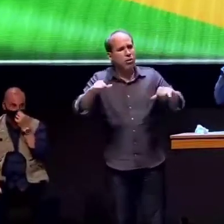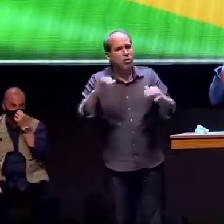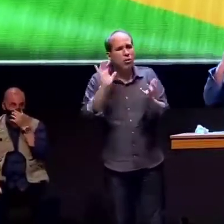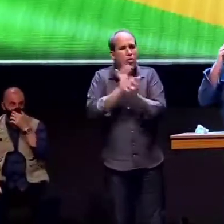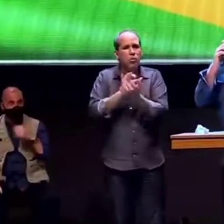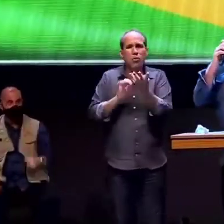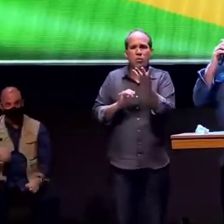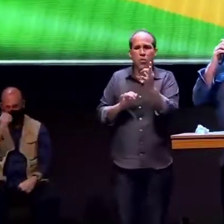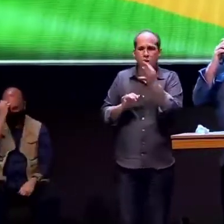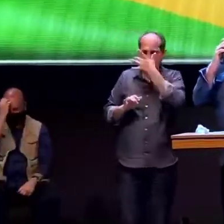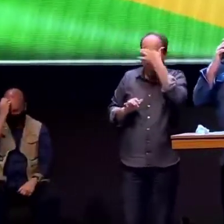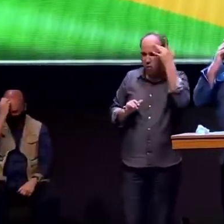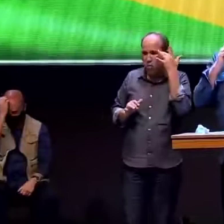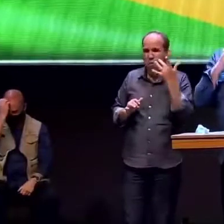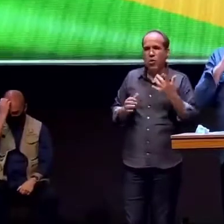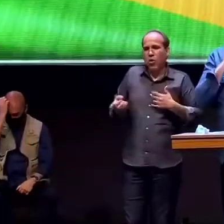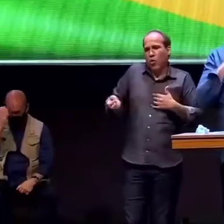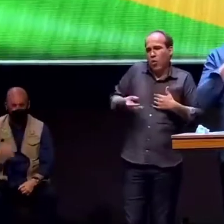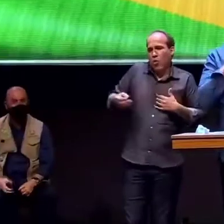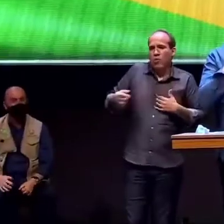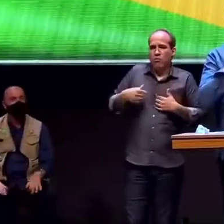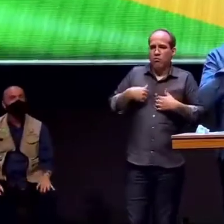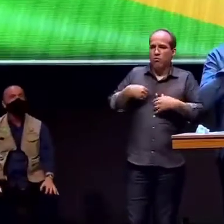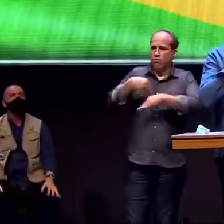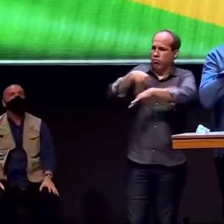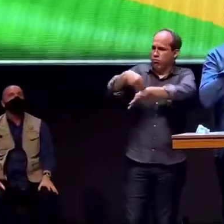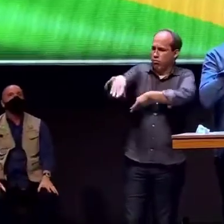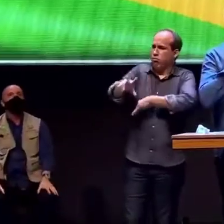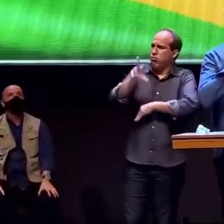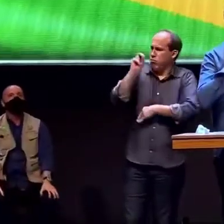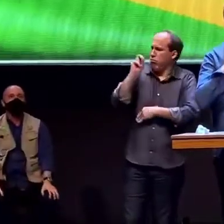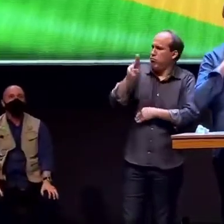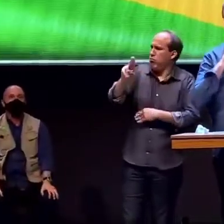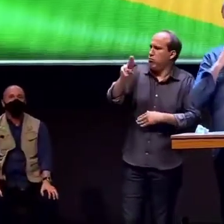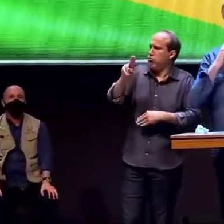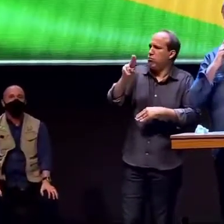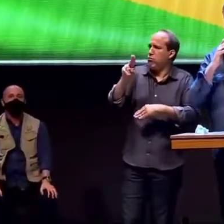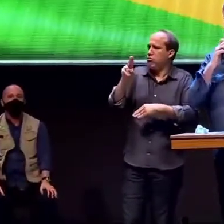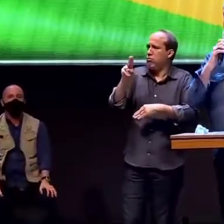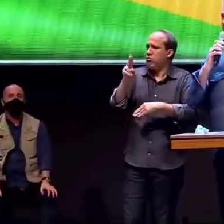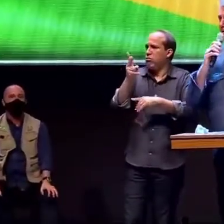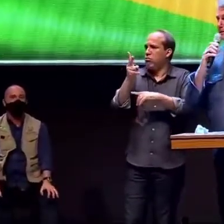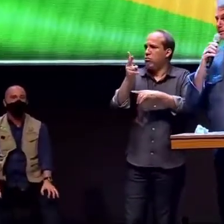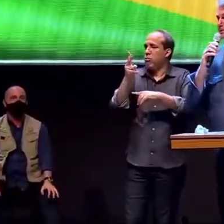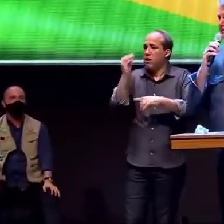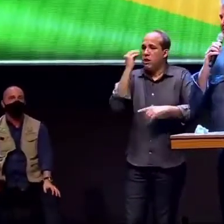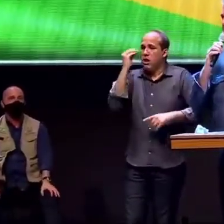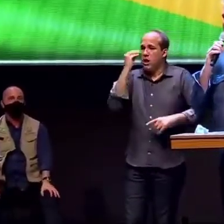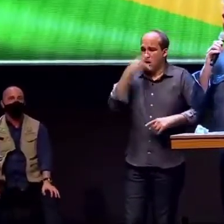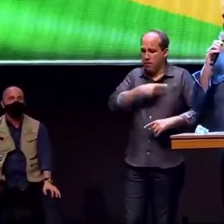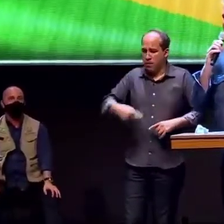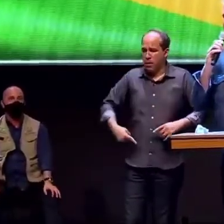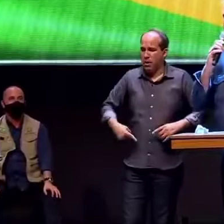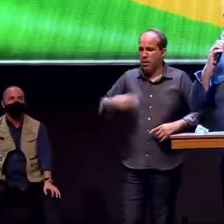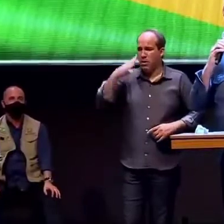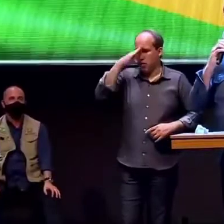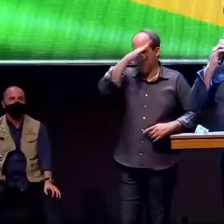aspirantes que eu ia buscar a presidência da República fui aplaudido